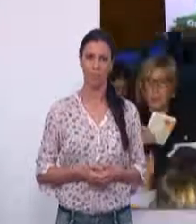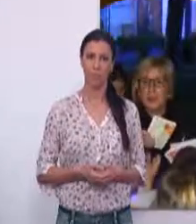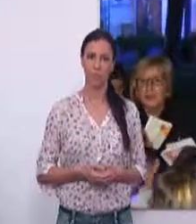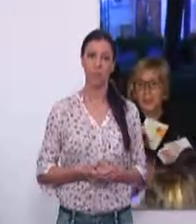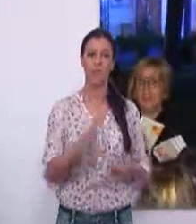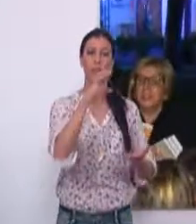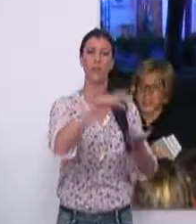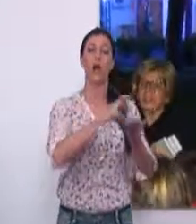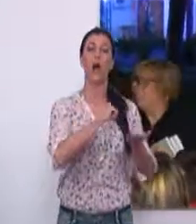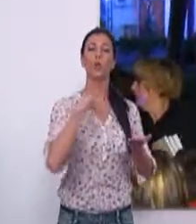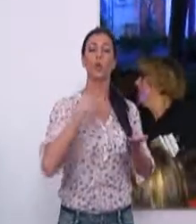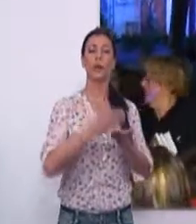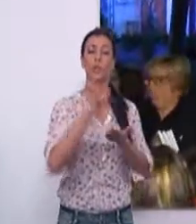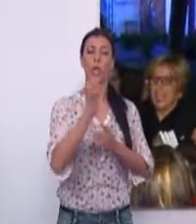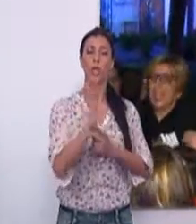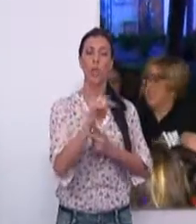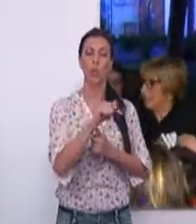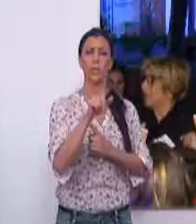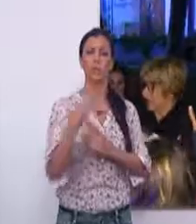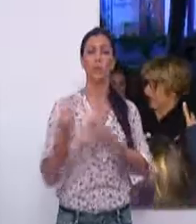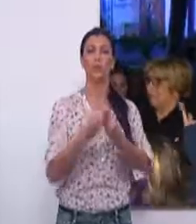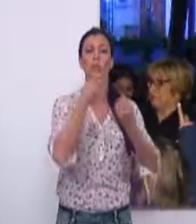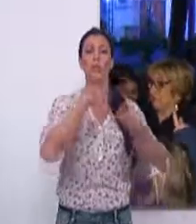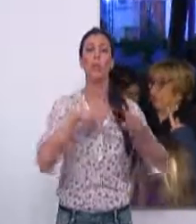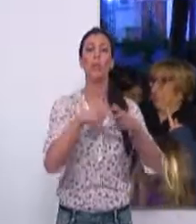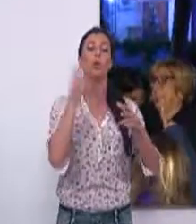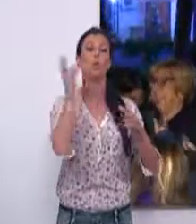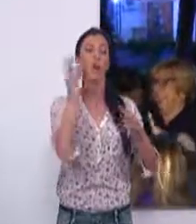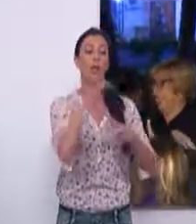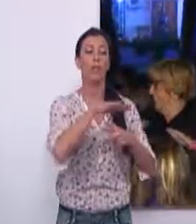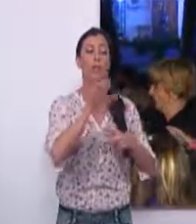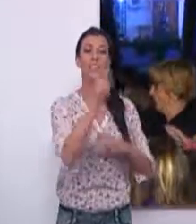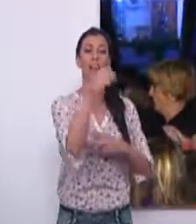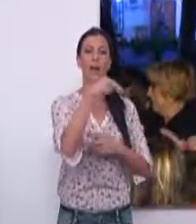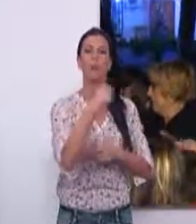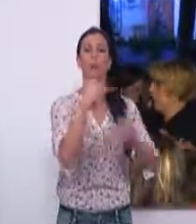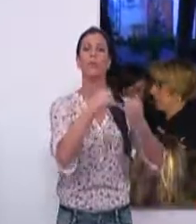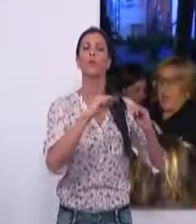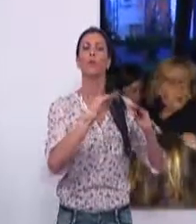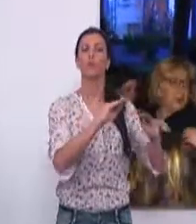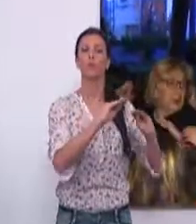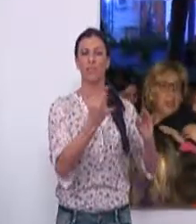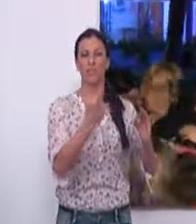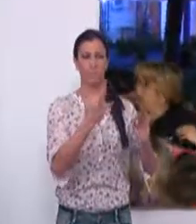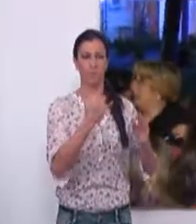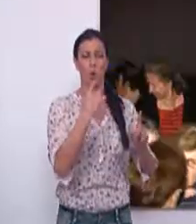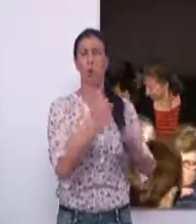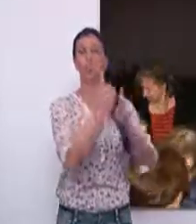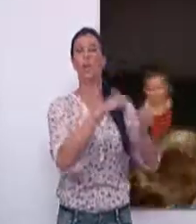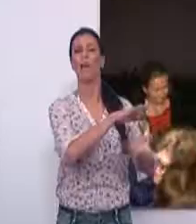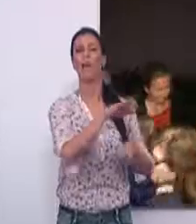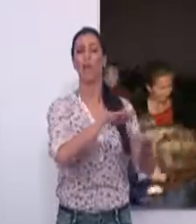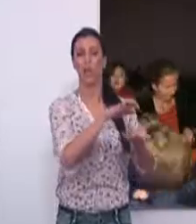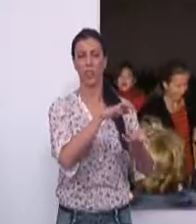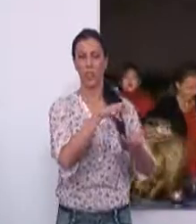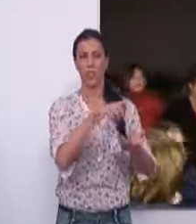La entidad local autónoma de Carchuna-Calahonda junto a las agrupaciones de mujeres del Llano han observado un acto de rechazo hacia la